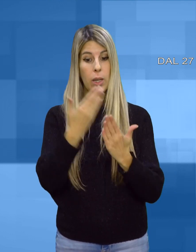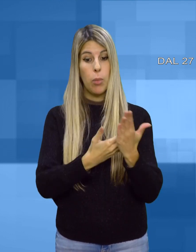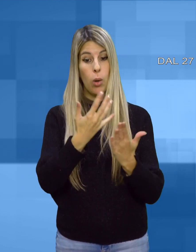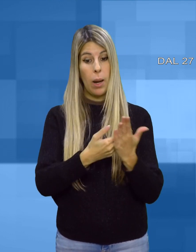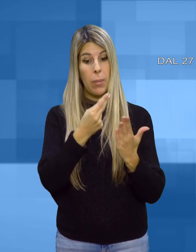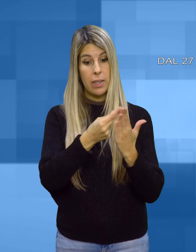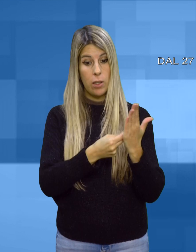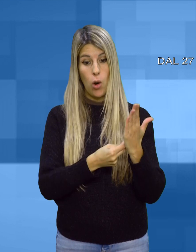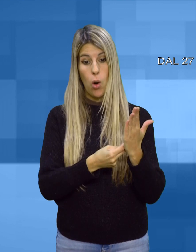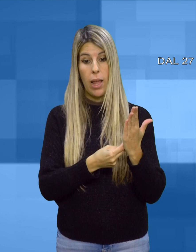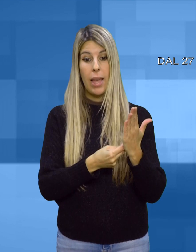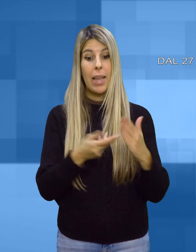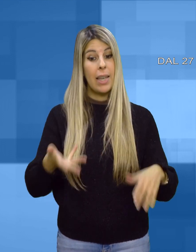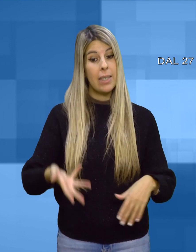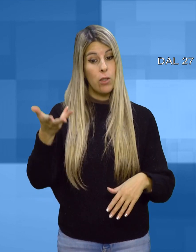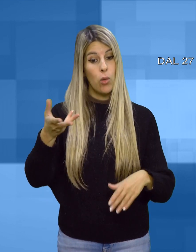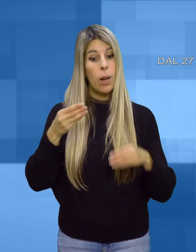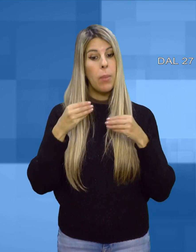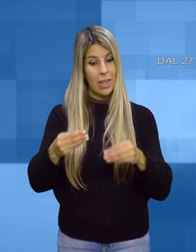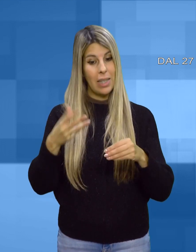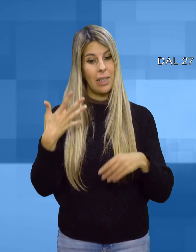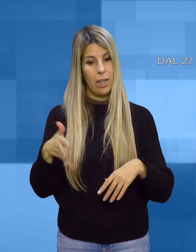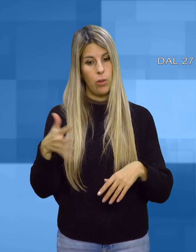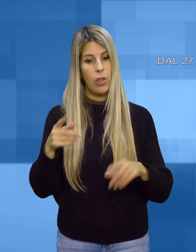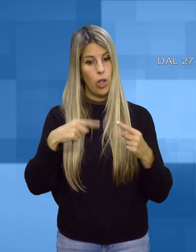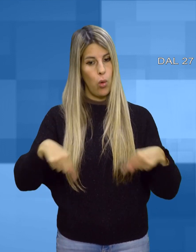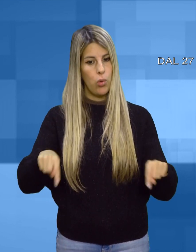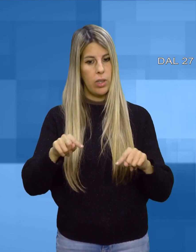'Assemblea Civica tornerà a riunirsi per la discussione dello stesso